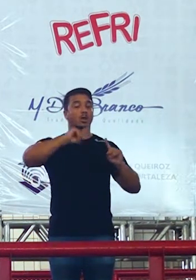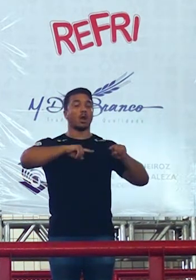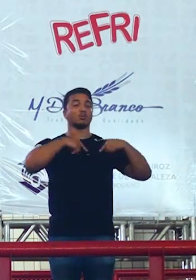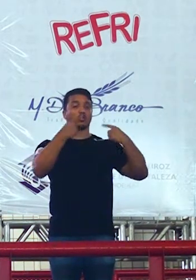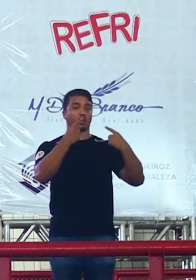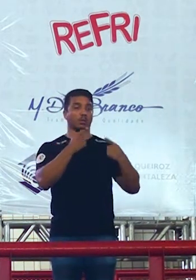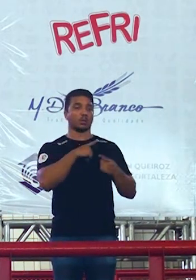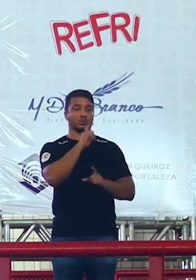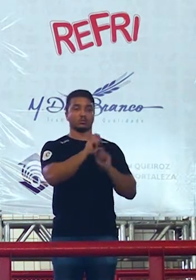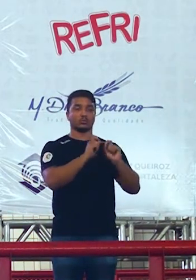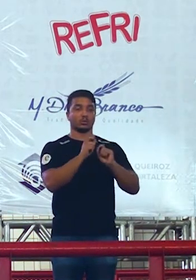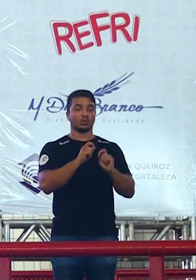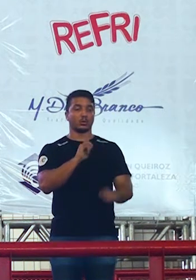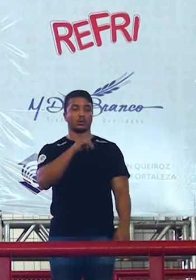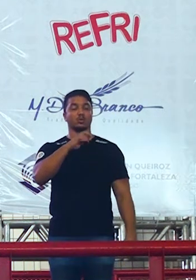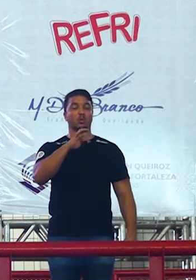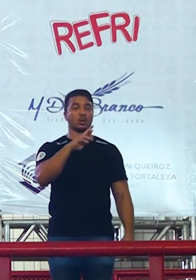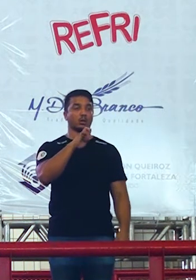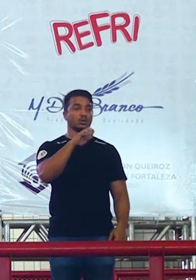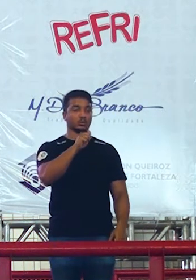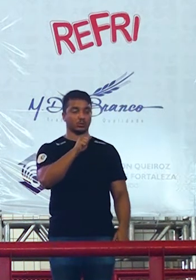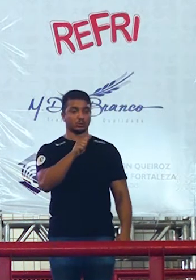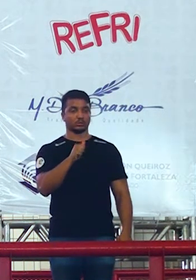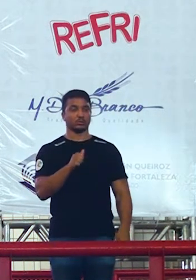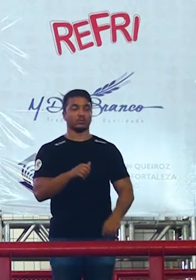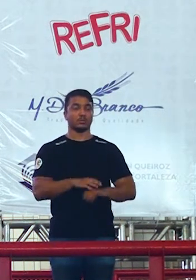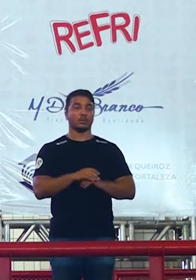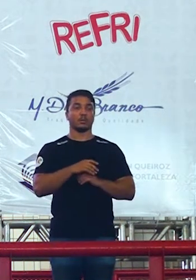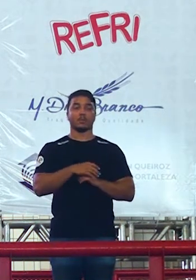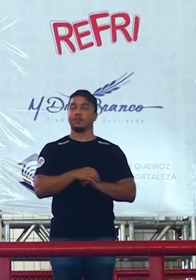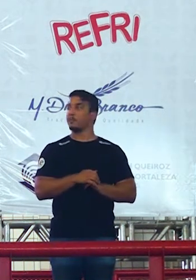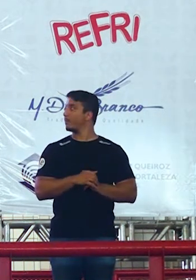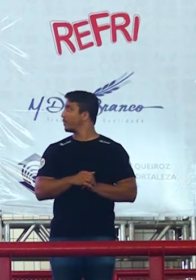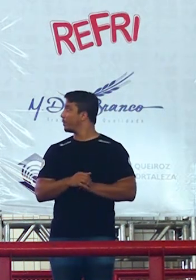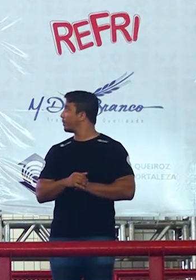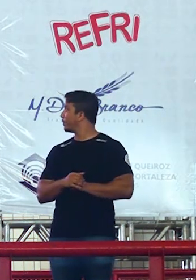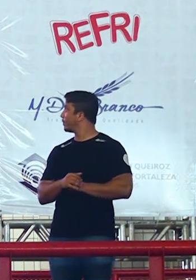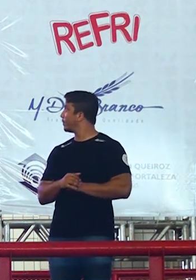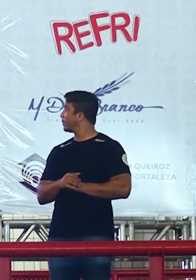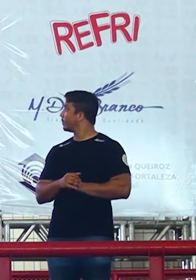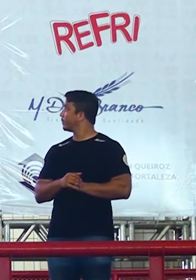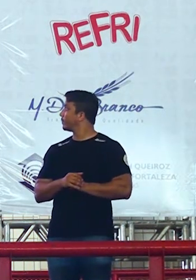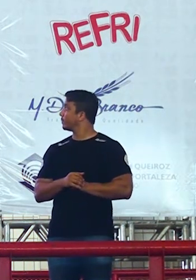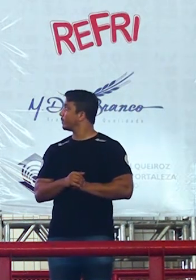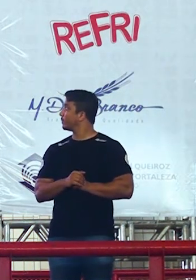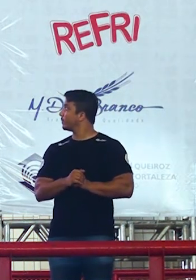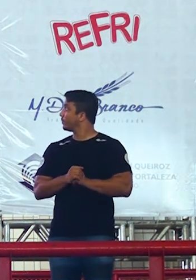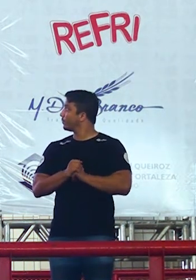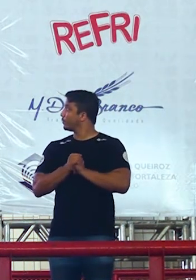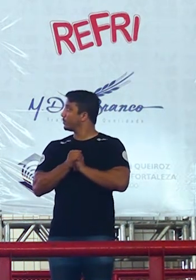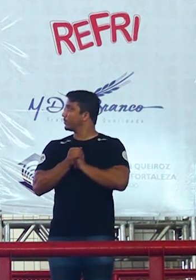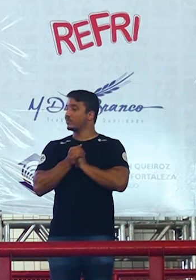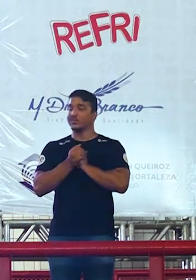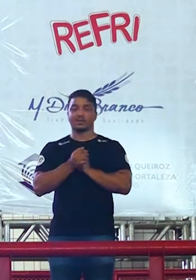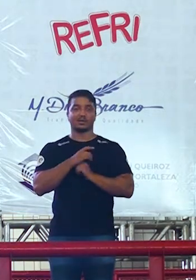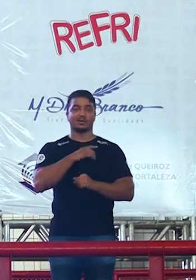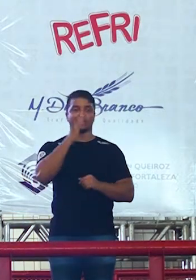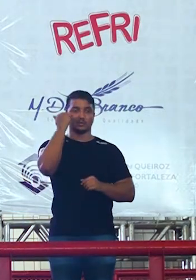colocaram nesta primeira edição foram opa aluno já alegre já feliz que agora sabe o vai ler